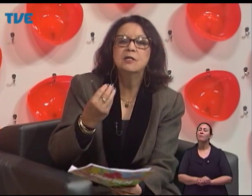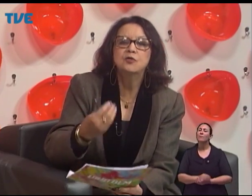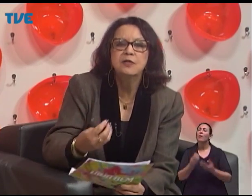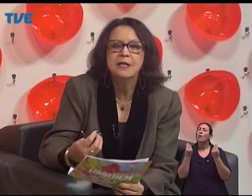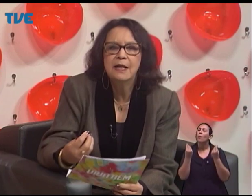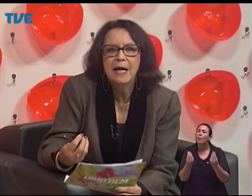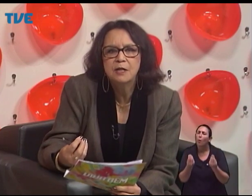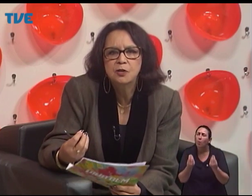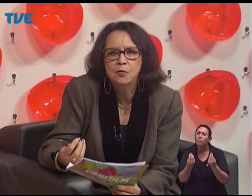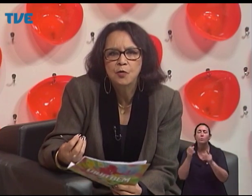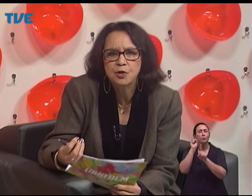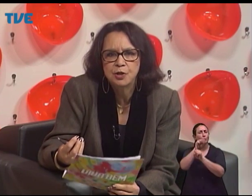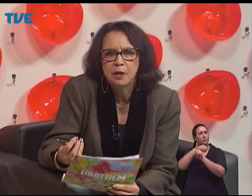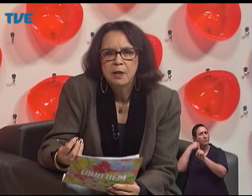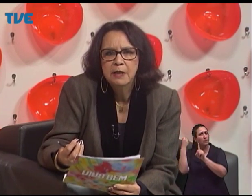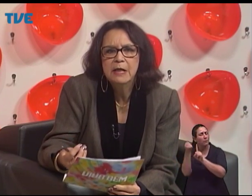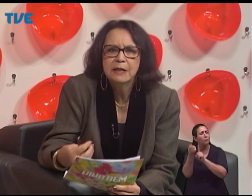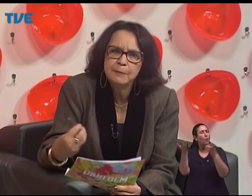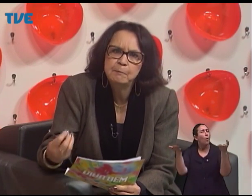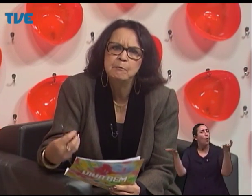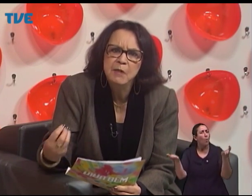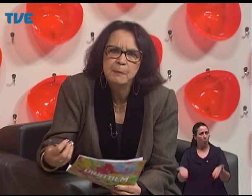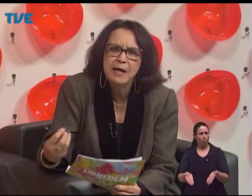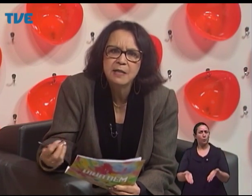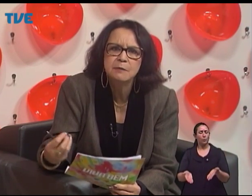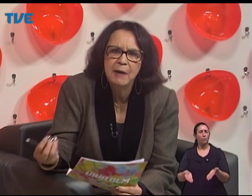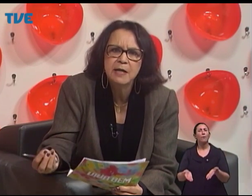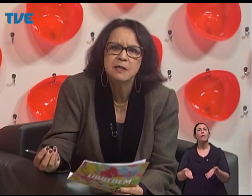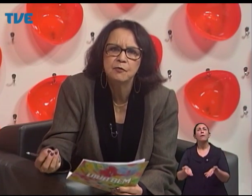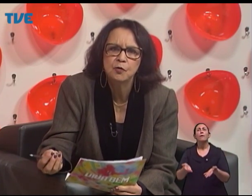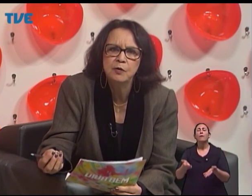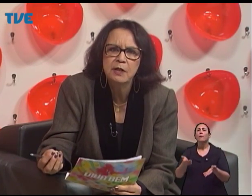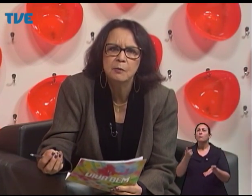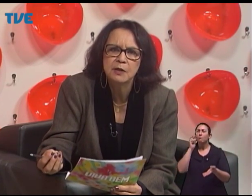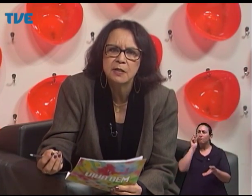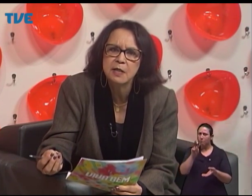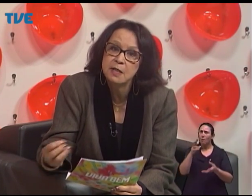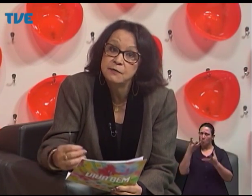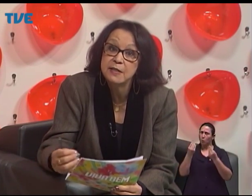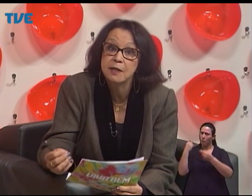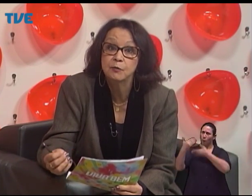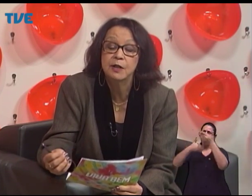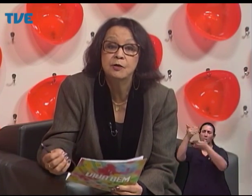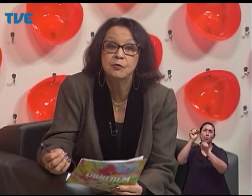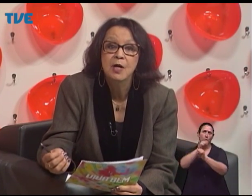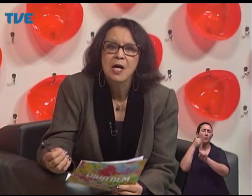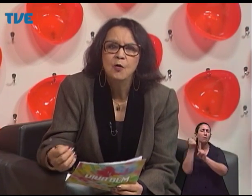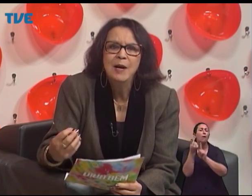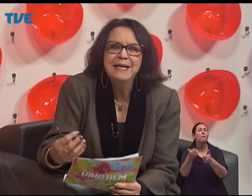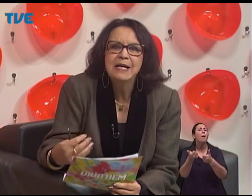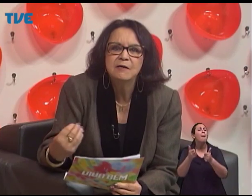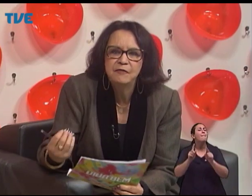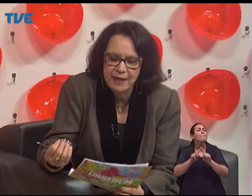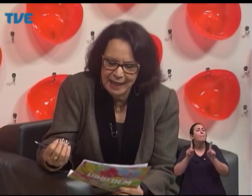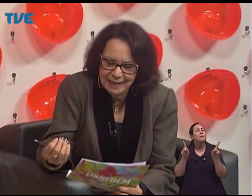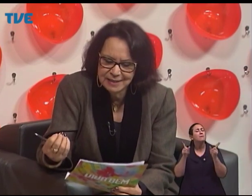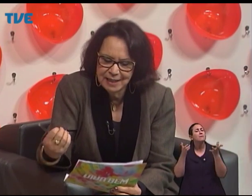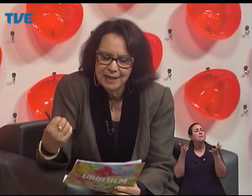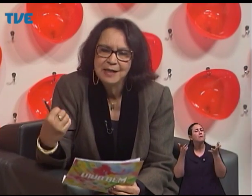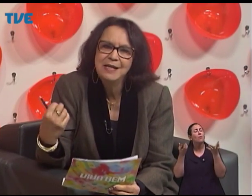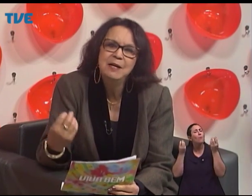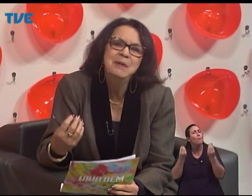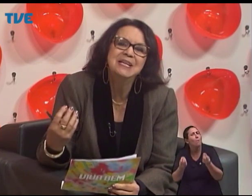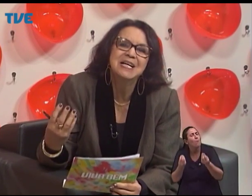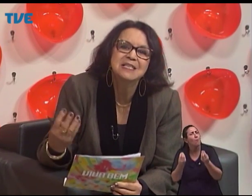é, e como é que a sociedade hoje, né? Que me parece mais evoluída muitas vezes, às vezes não tanto, como é que ela vê